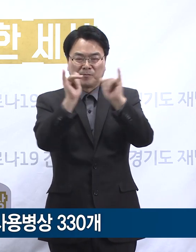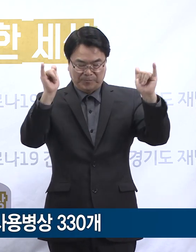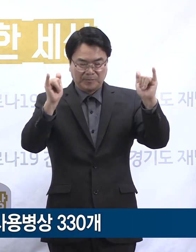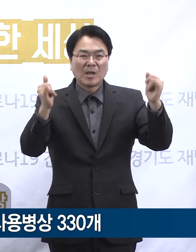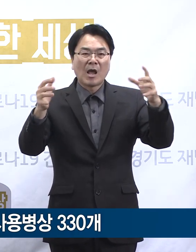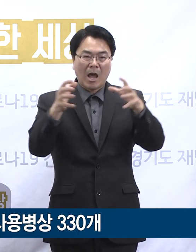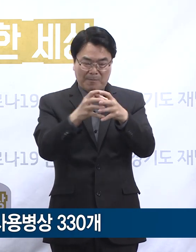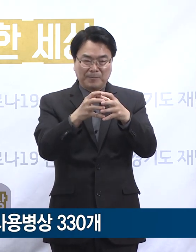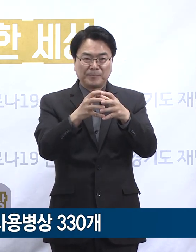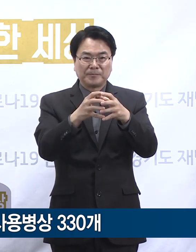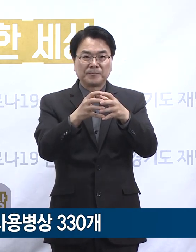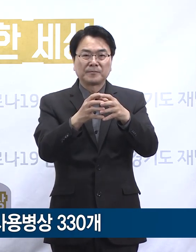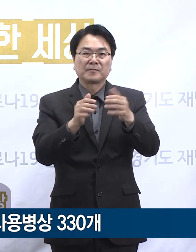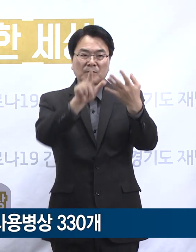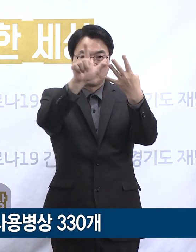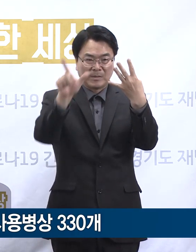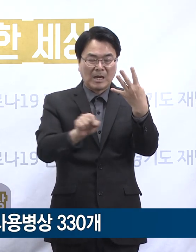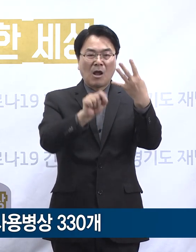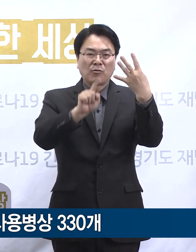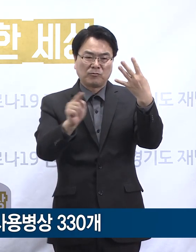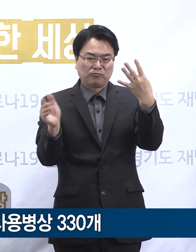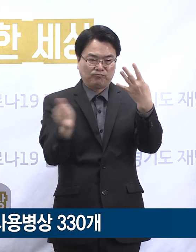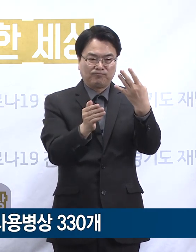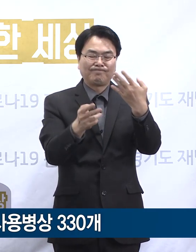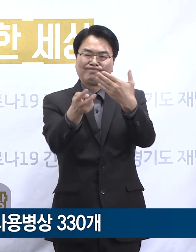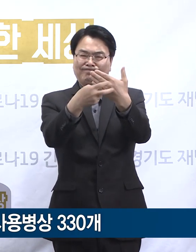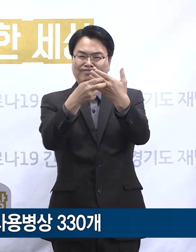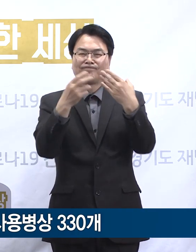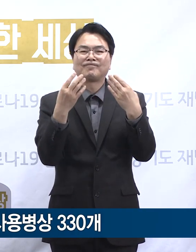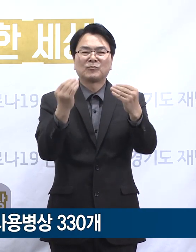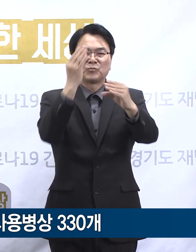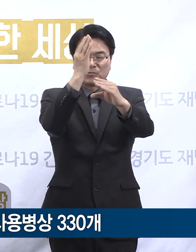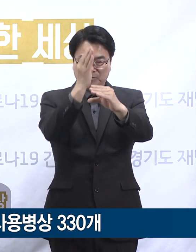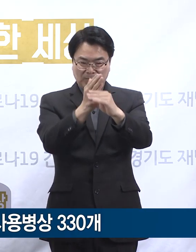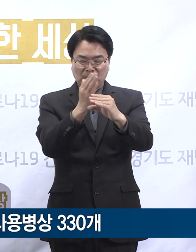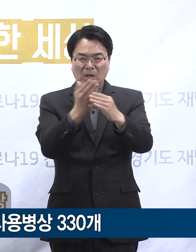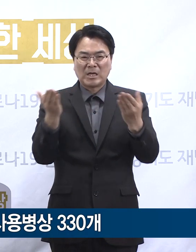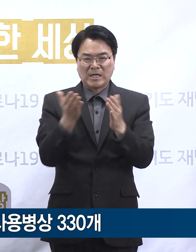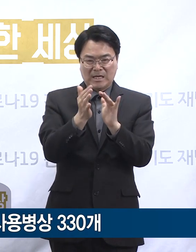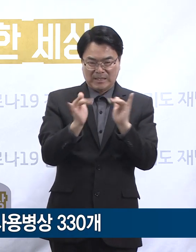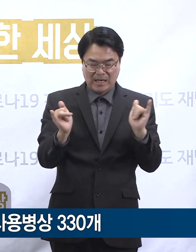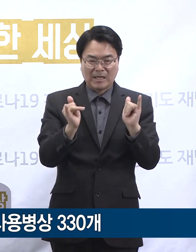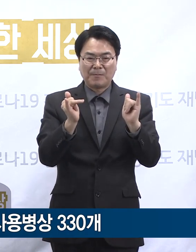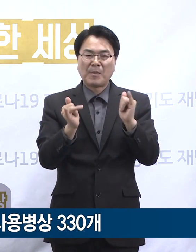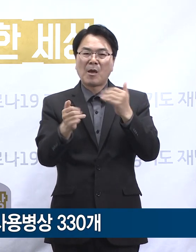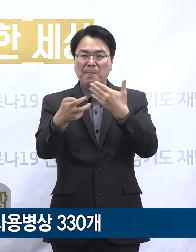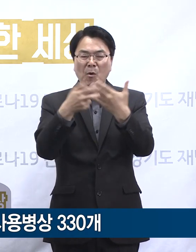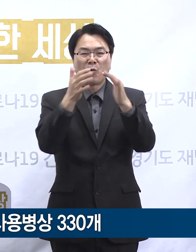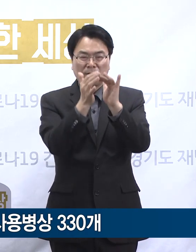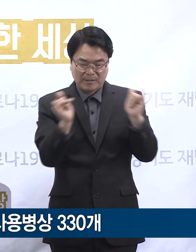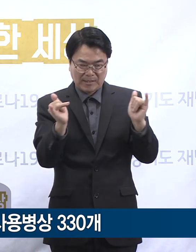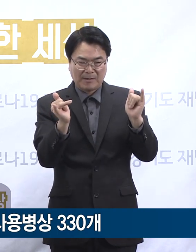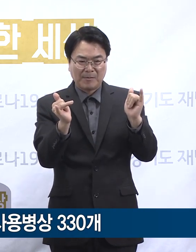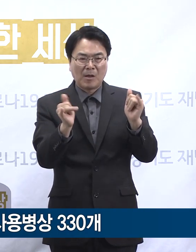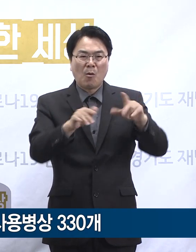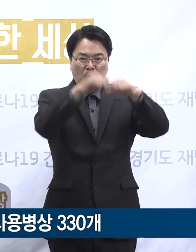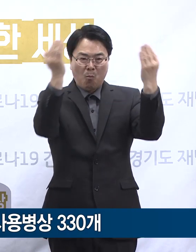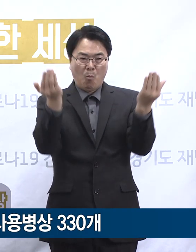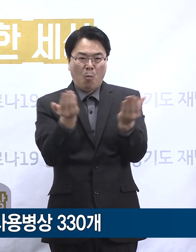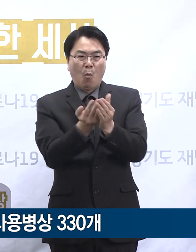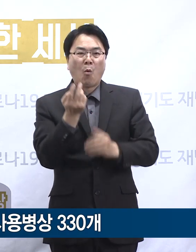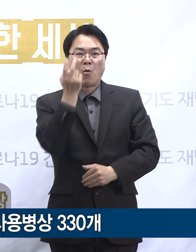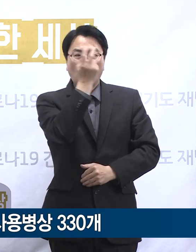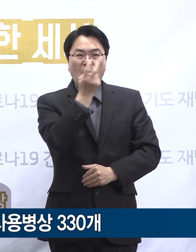성무병원은 4월 1일부터 진료 중단 중으로 원내 환자와 직원 및 퇴원 환자와 간병인에 대해서도 전수검사를